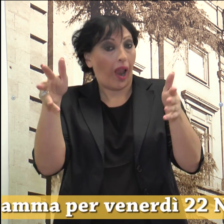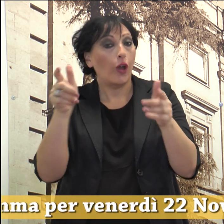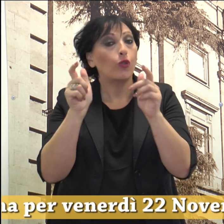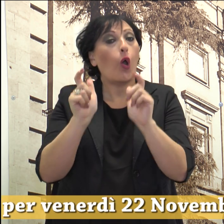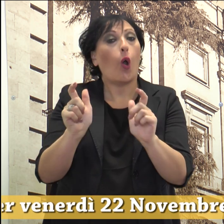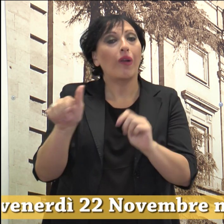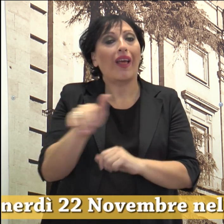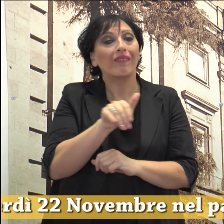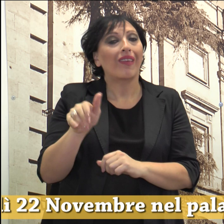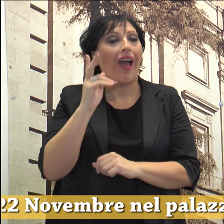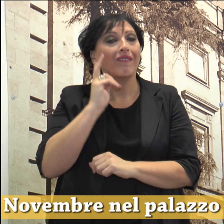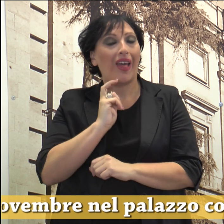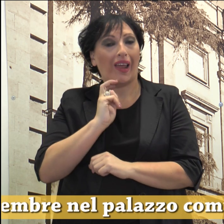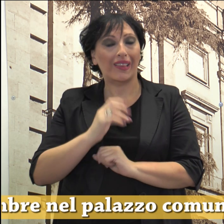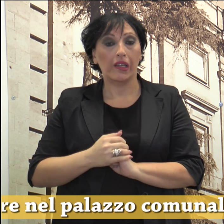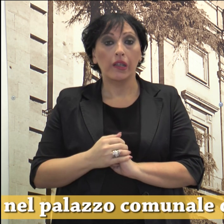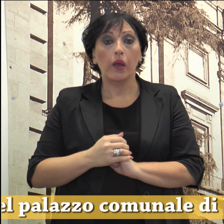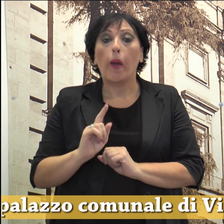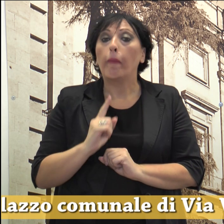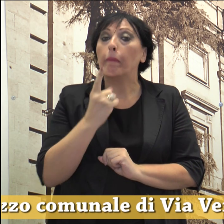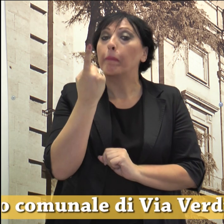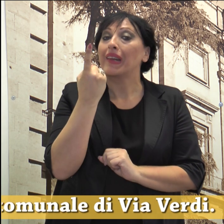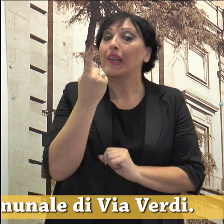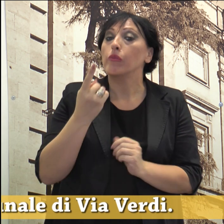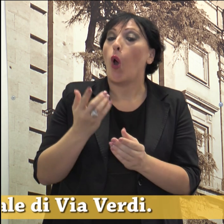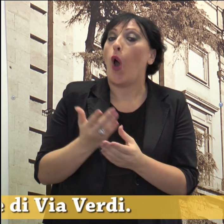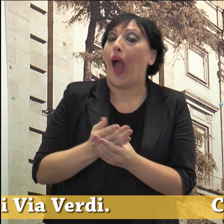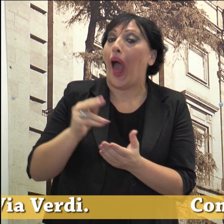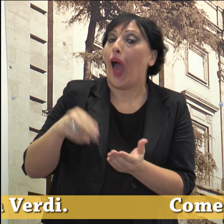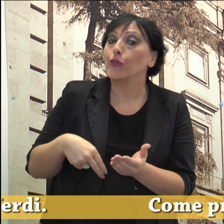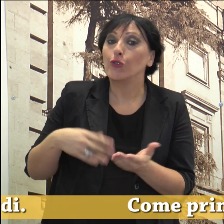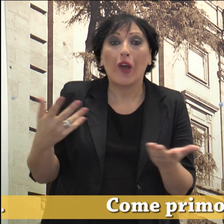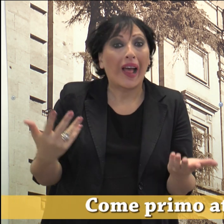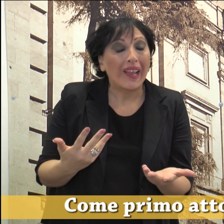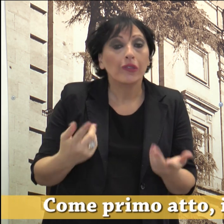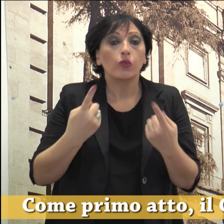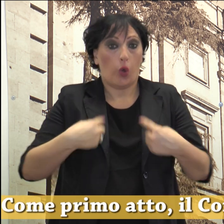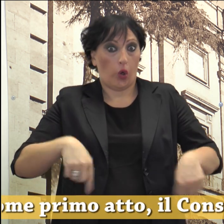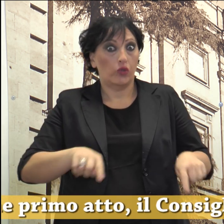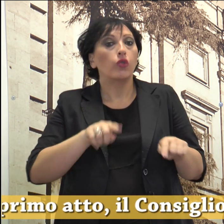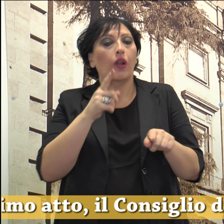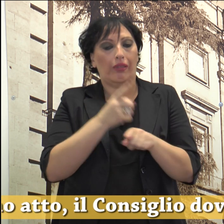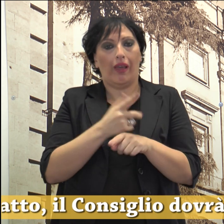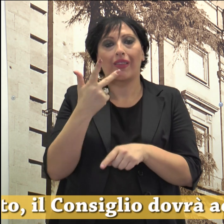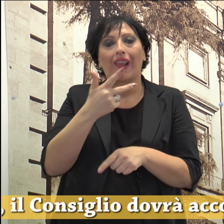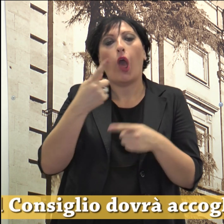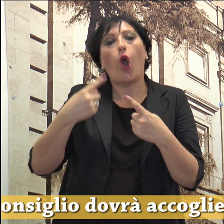di Via Verdi. Come primo atto il Consiglio dovrà accogliere tre nuovi consiglieri che